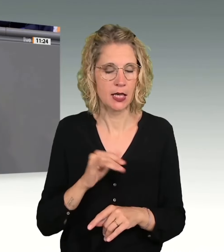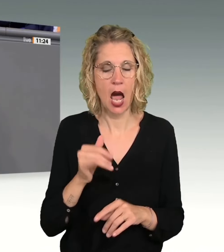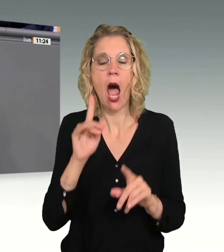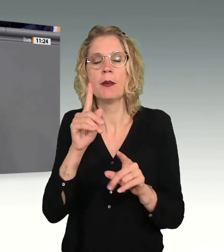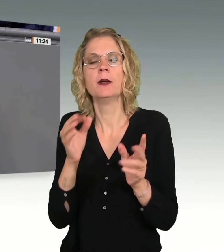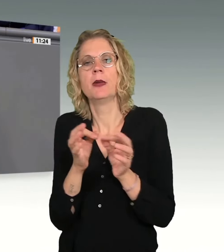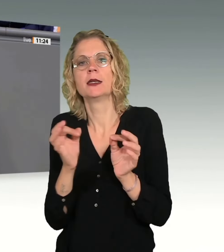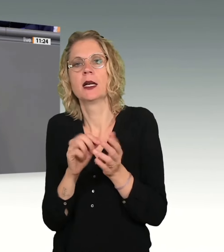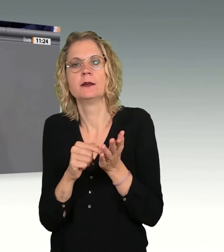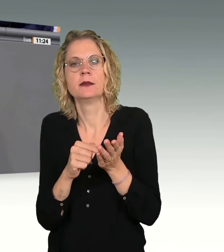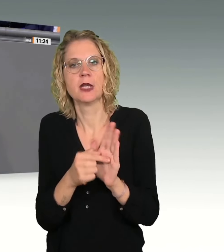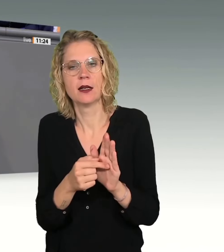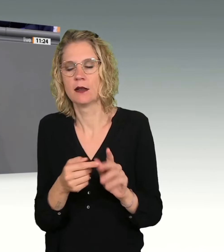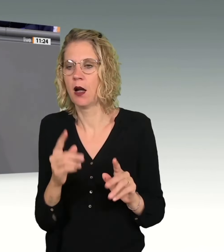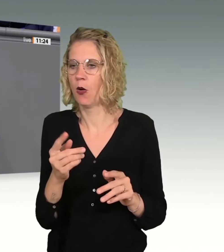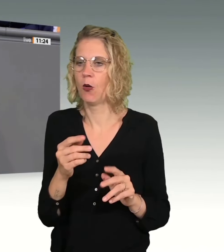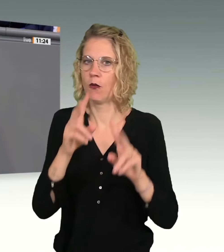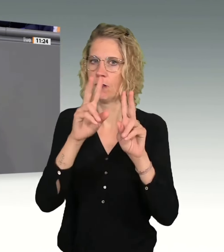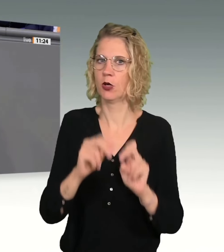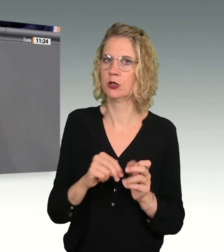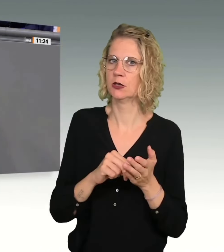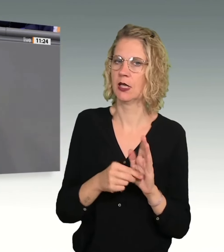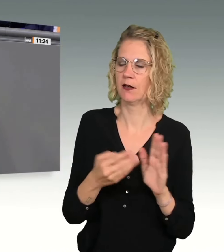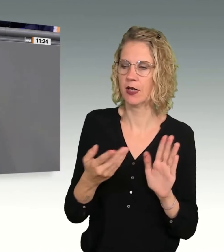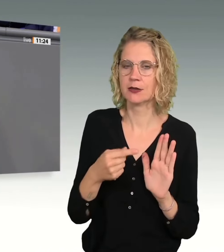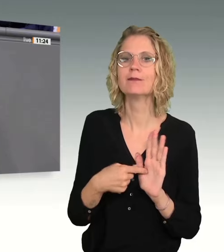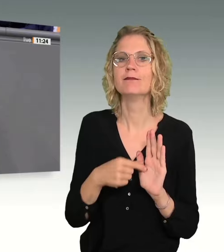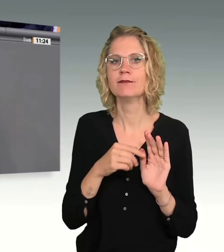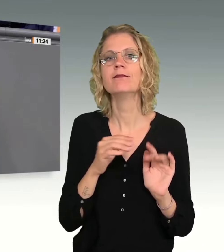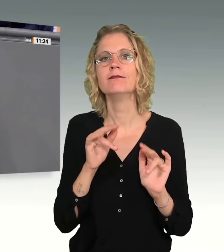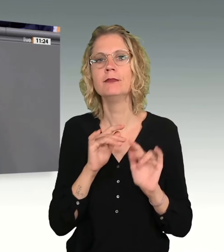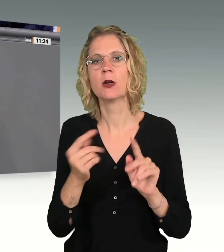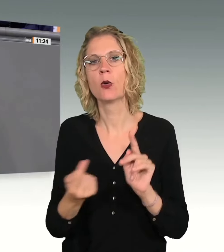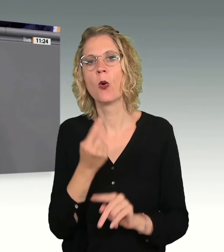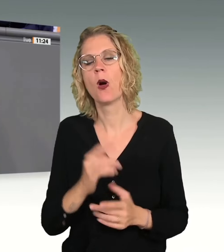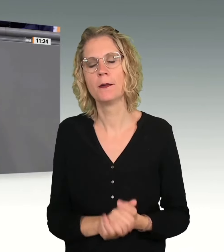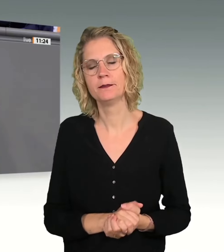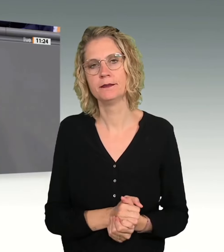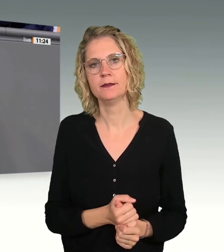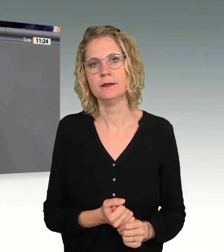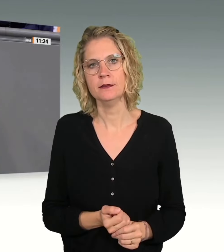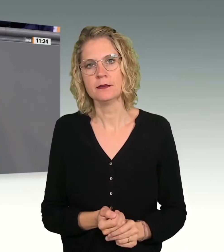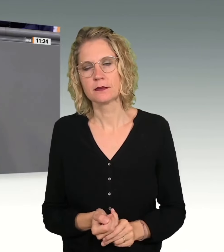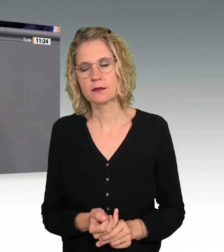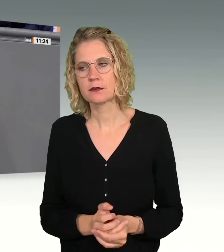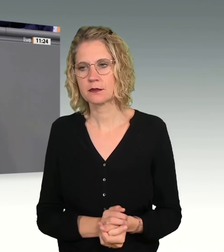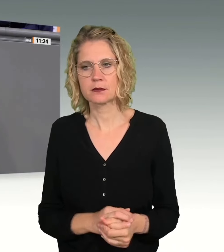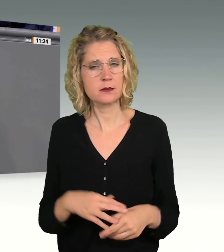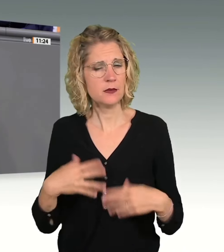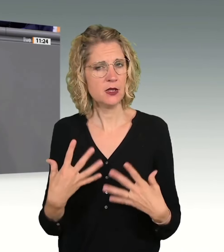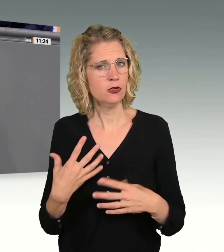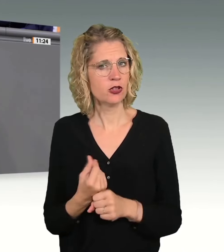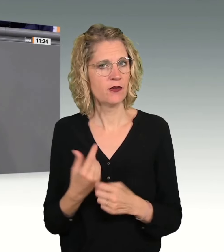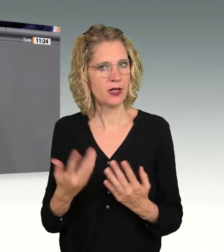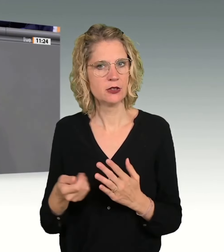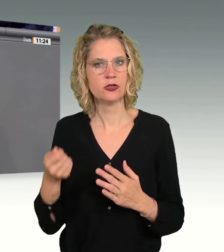die meisten Kriminalitätsforscherinnen einig, mehr Wirkung, wenn es darum geht, straffälliges Verhalten zu verhindern.